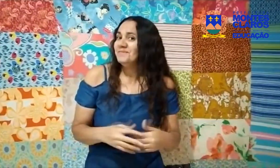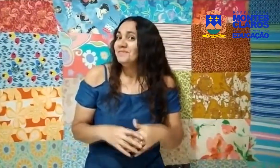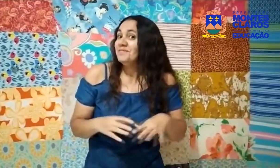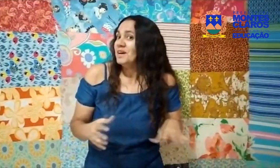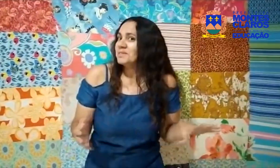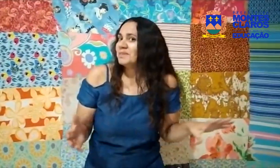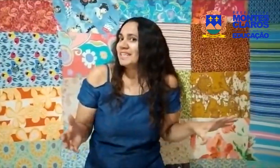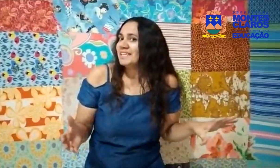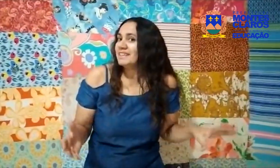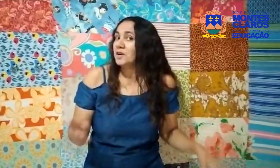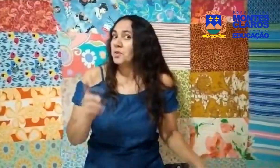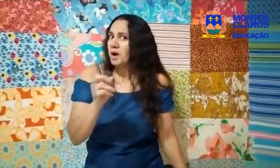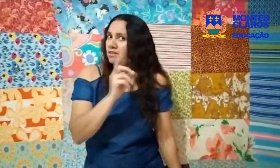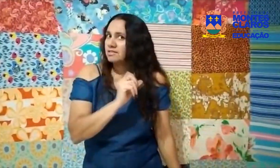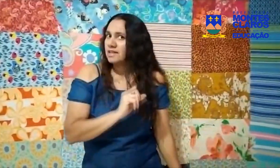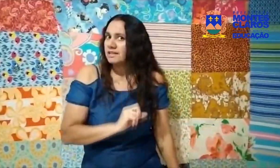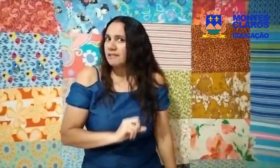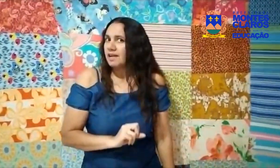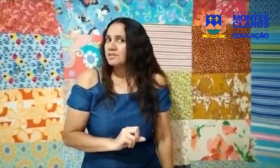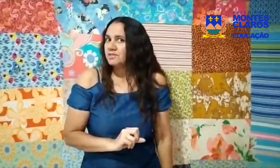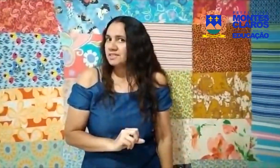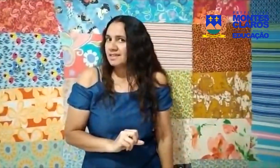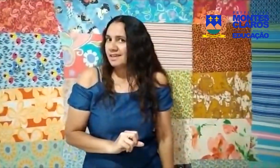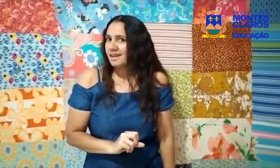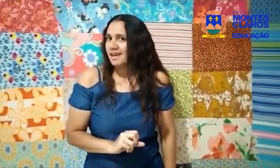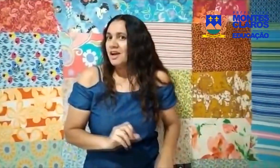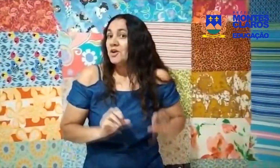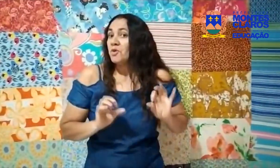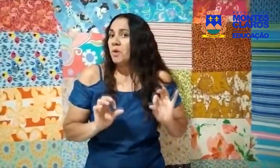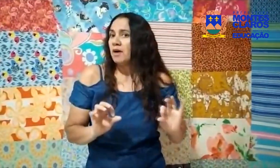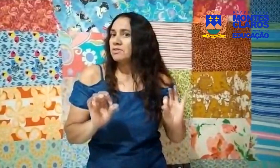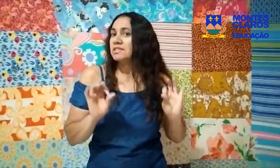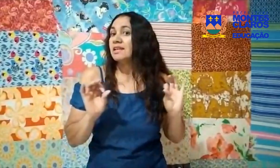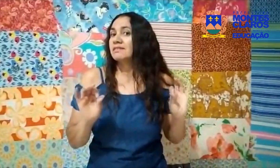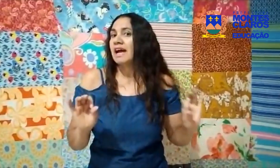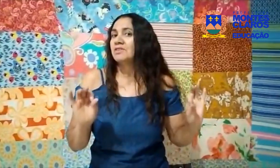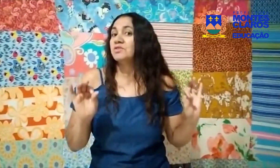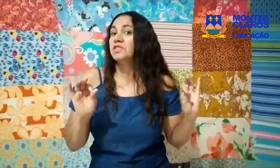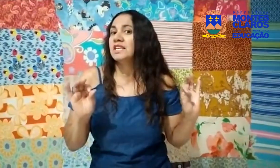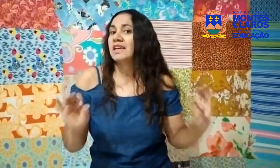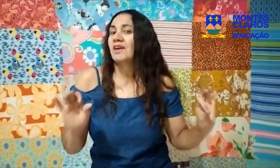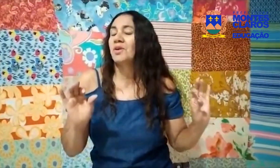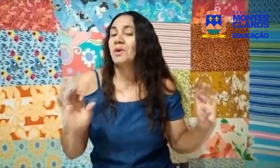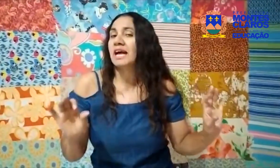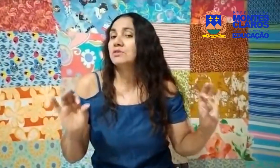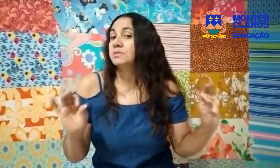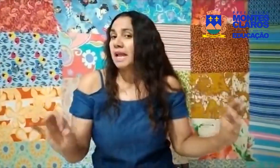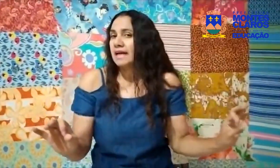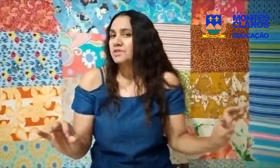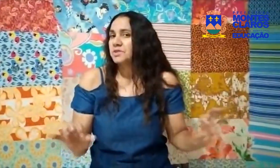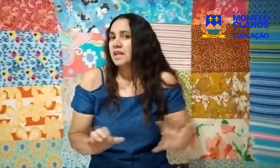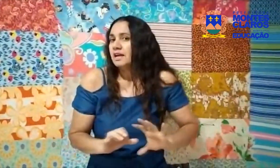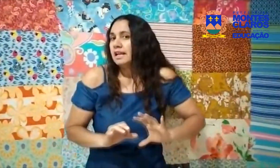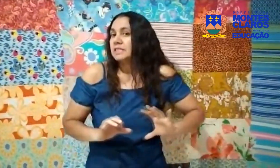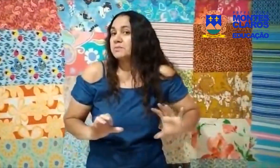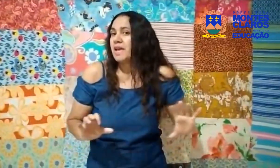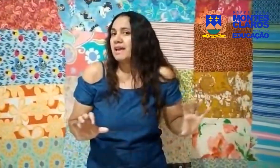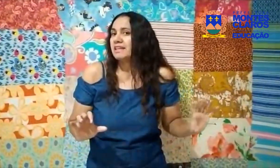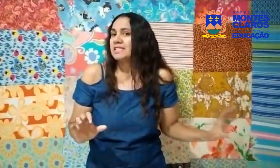Vamos, Mariana, qual dos retalhos você quer? Qual dos retalhos você quer colocar nos braços, nas pernas